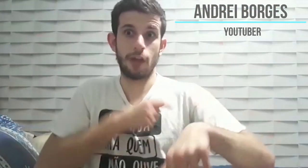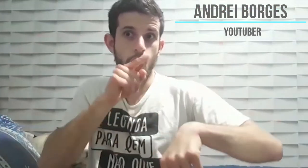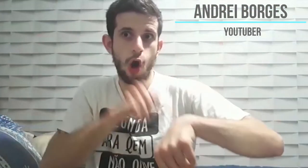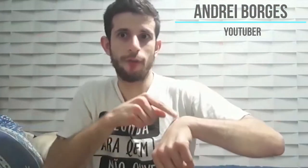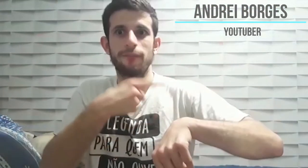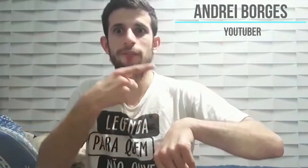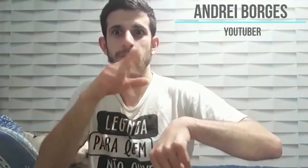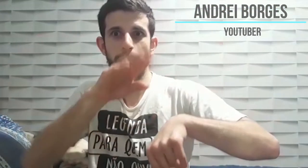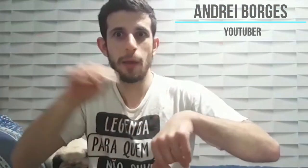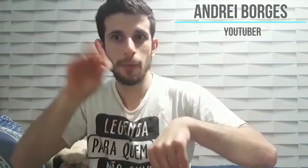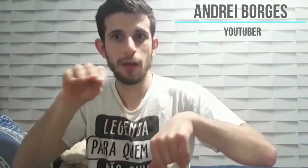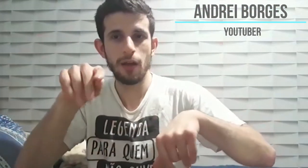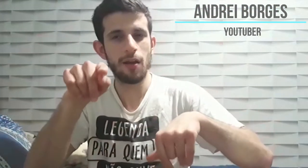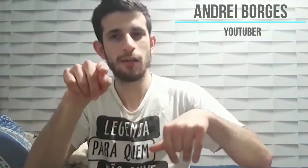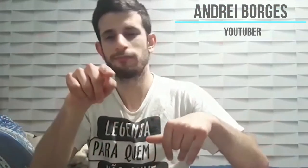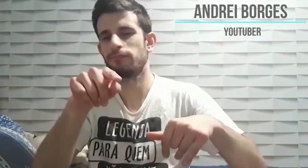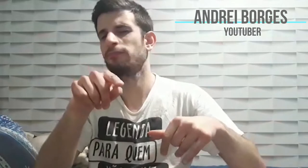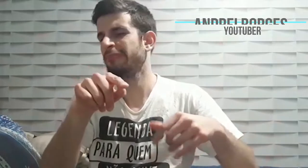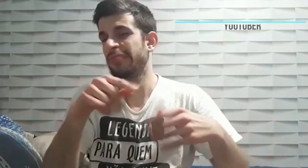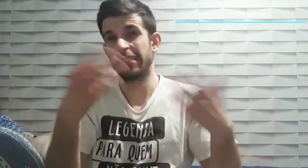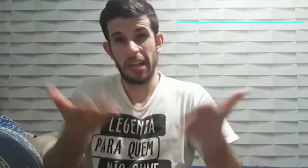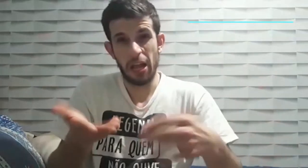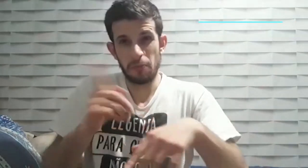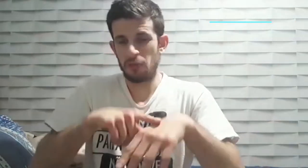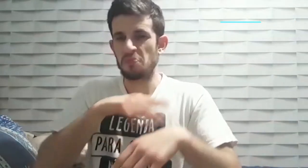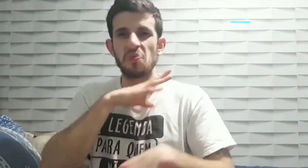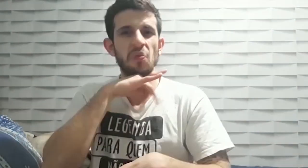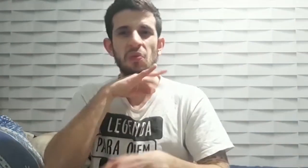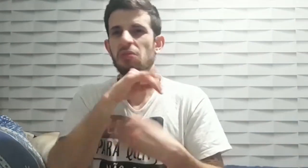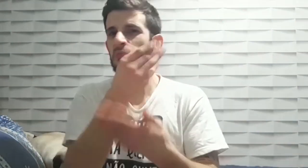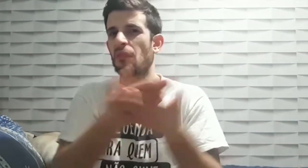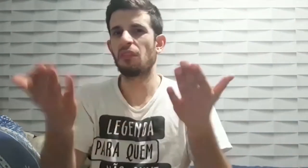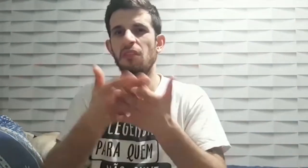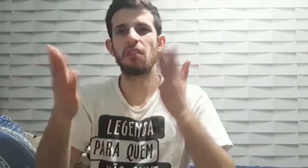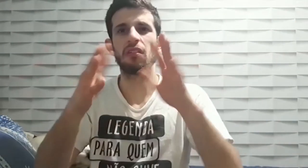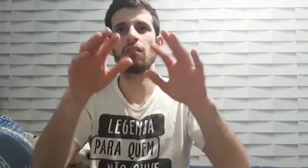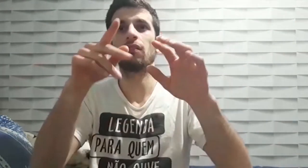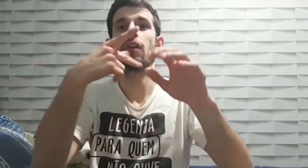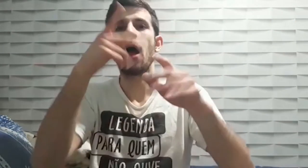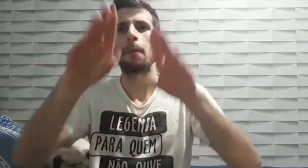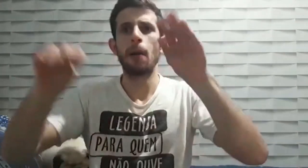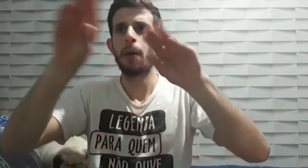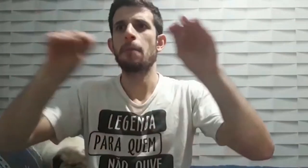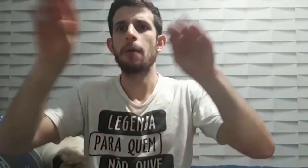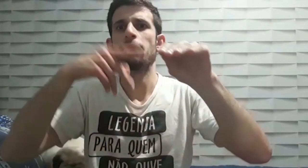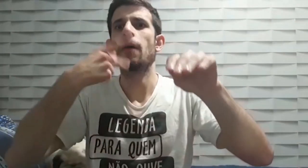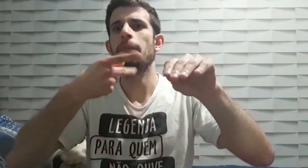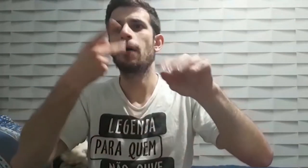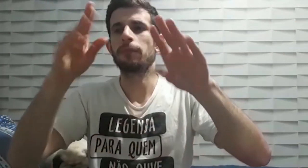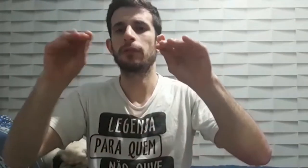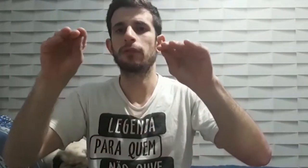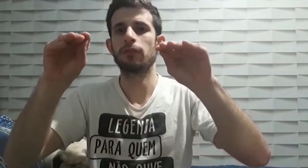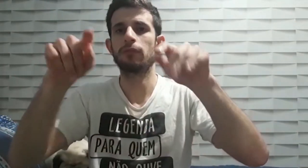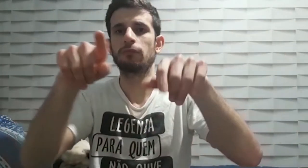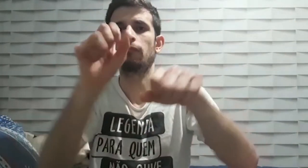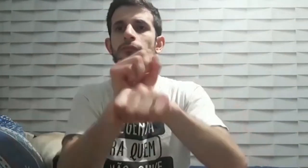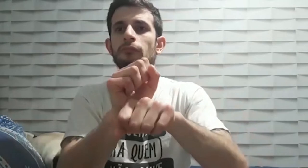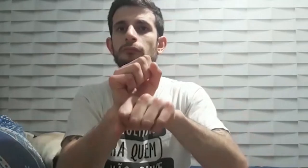acompanhar as notícias que passam ao vivo. A legenda atrasa e corta as